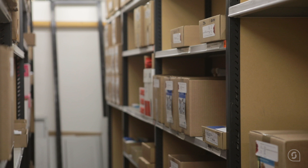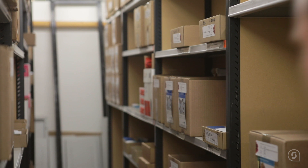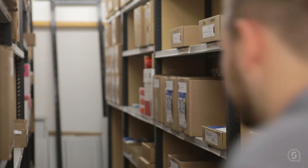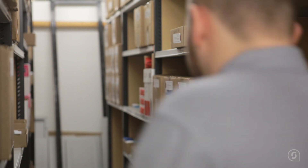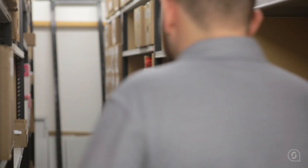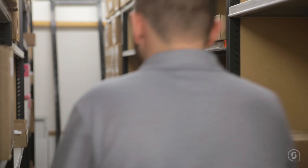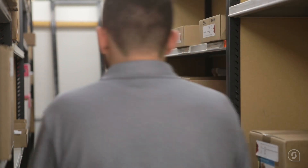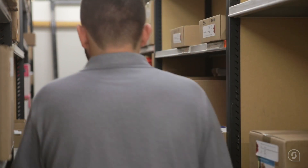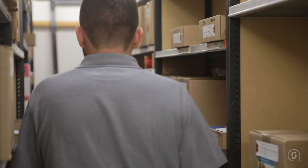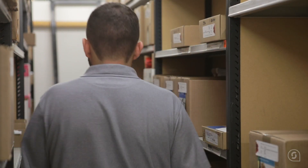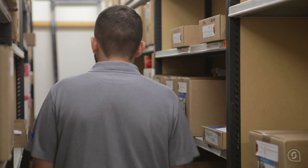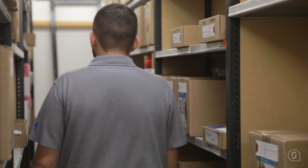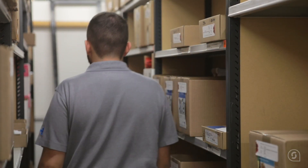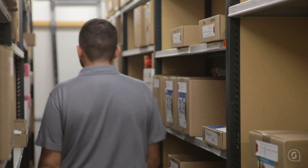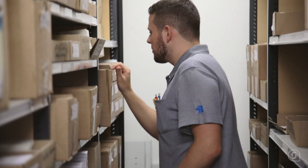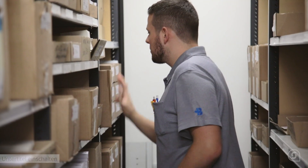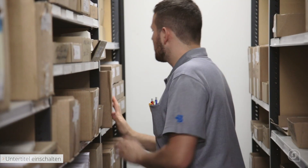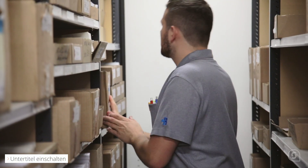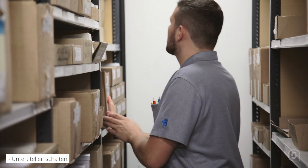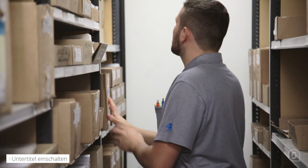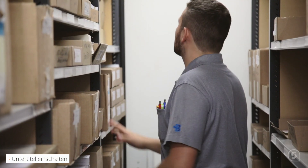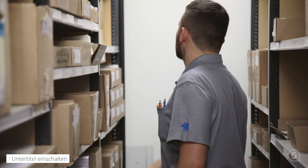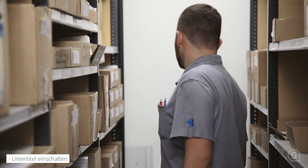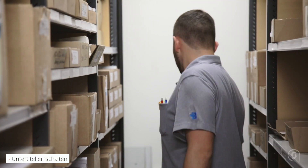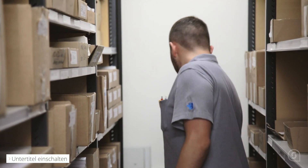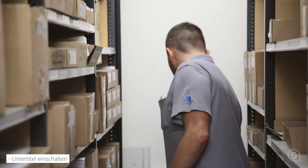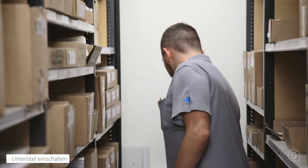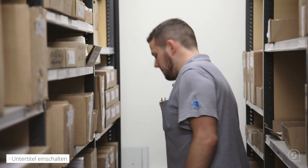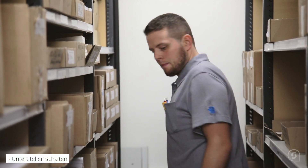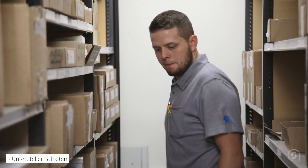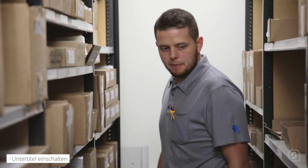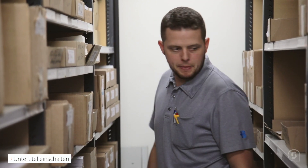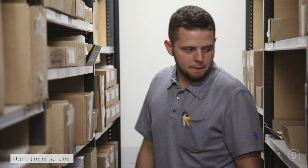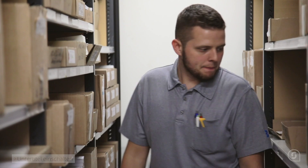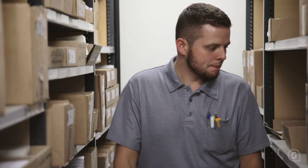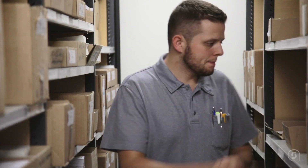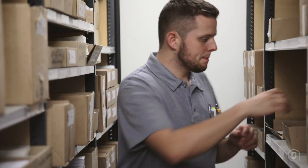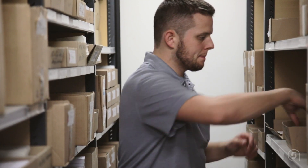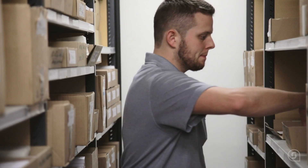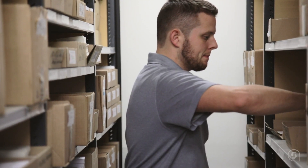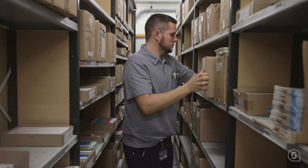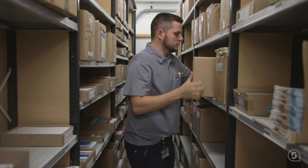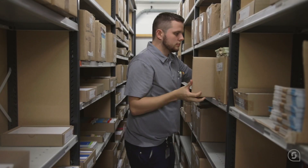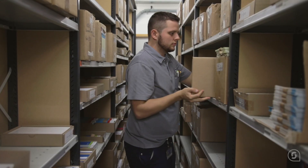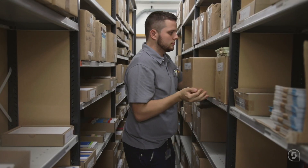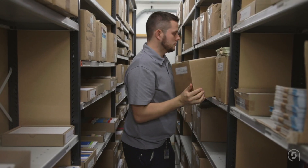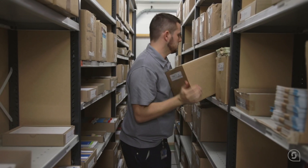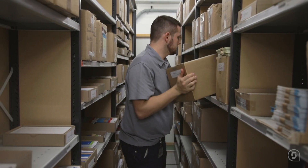Simon arbeitete im Bereich Gartenbau und pflegte den Kontakt zum Logistikleiter. Der Logistikleiter schätzte Simons